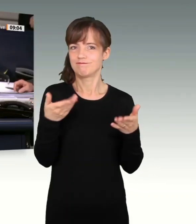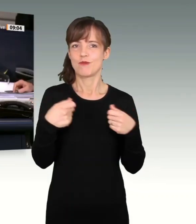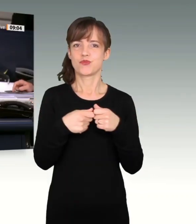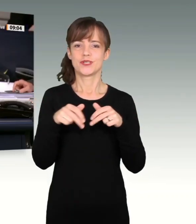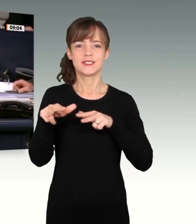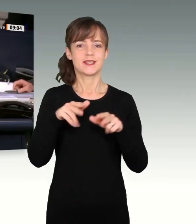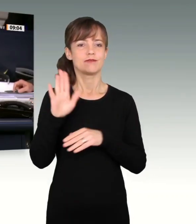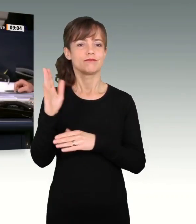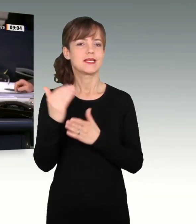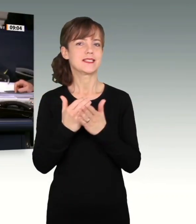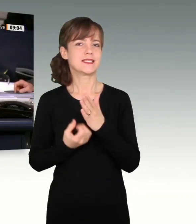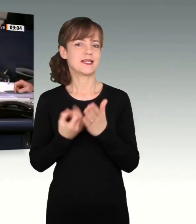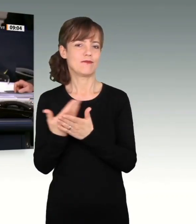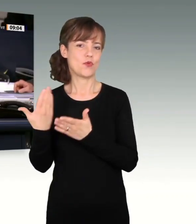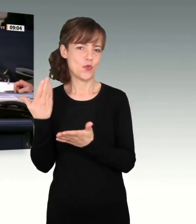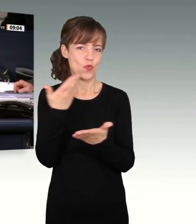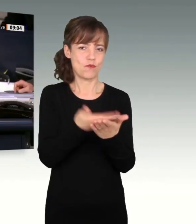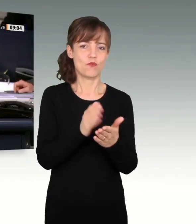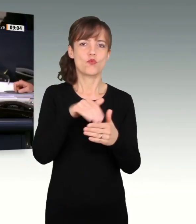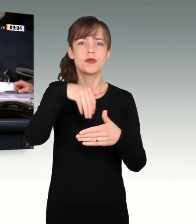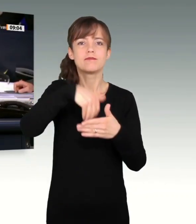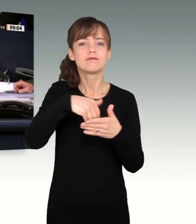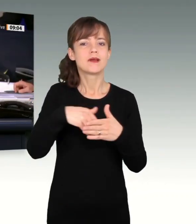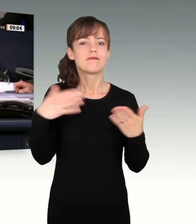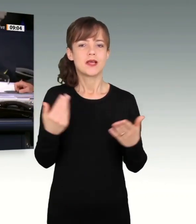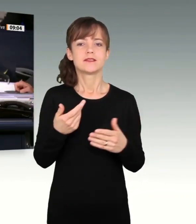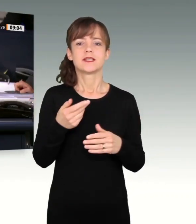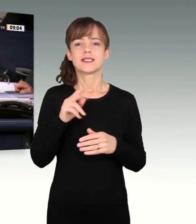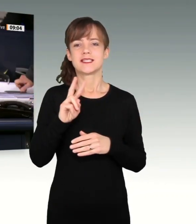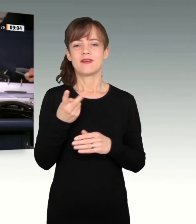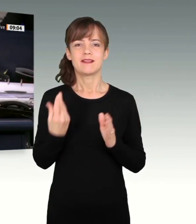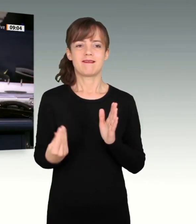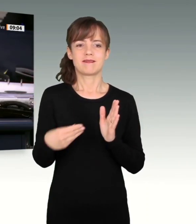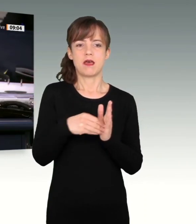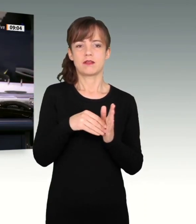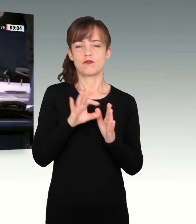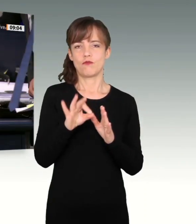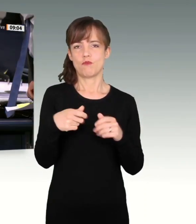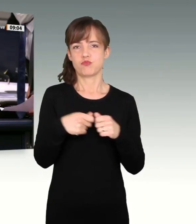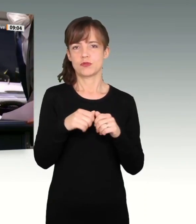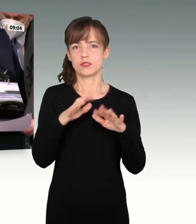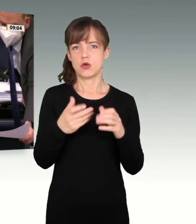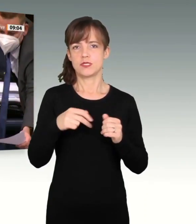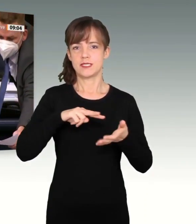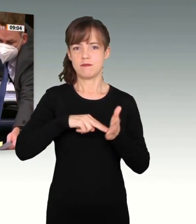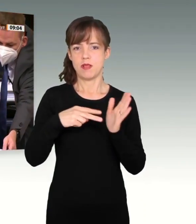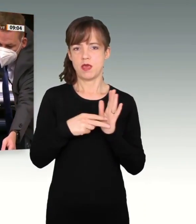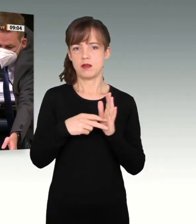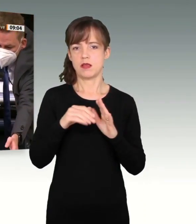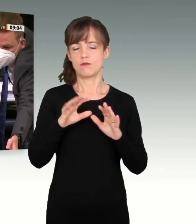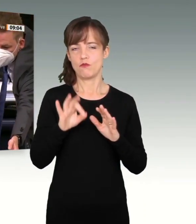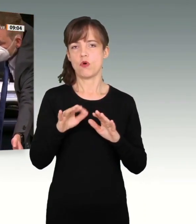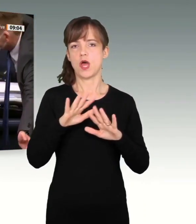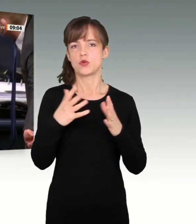eingebrachten Gesetzentwurf über die Feststellung eines zweiten Nachtrags zum Bundeshaushaltsplan für das Haushaltsjahr